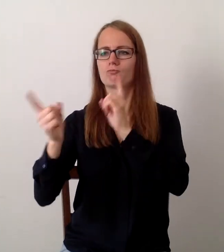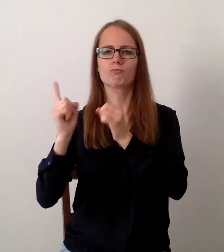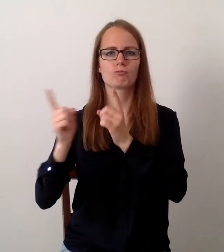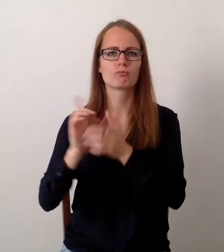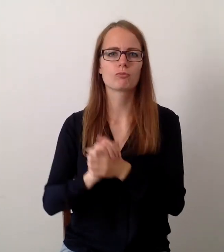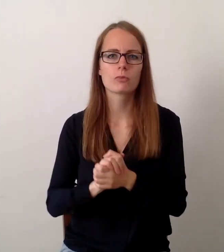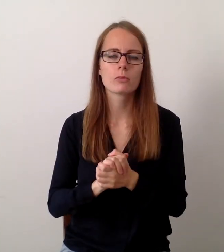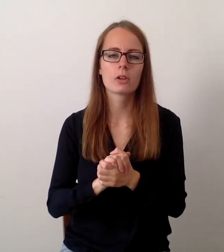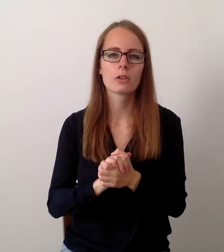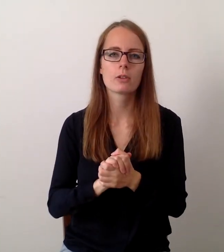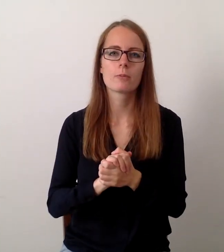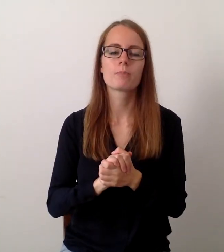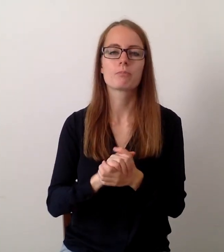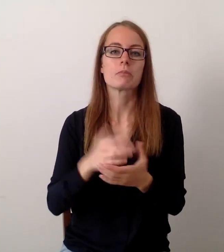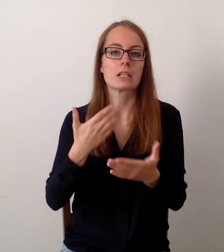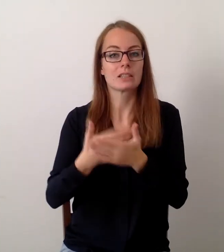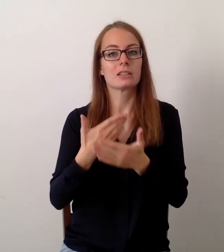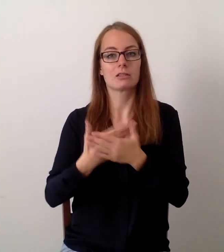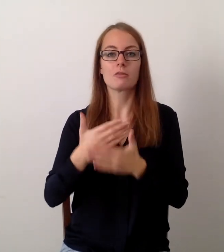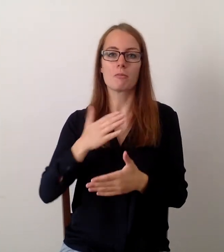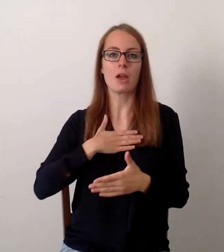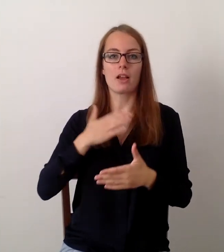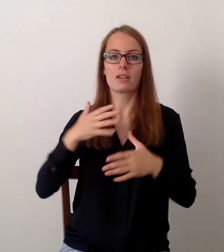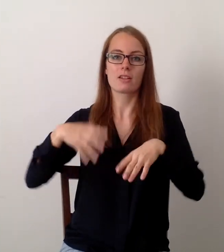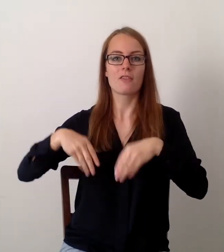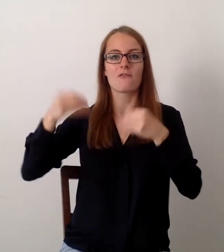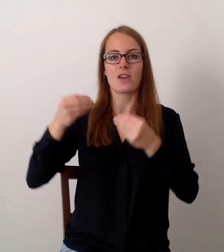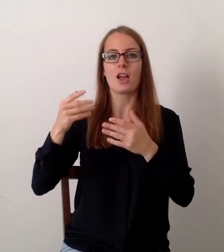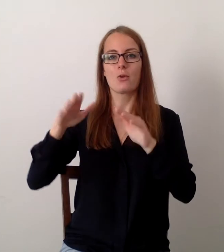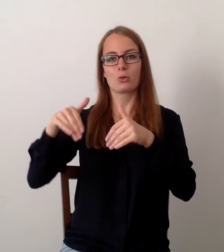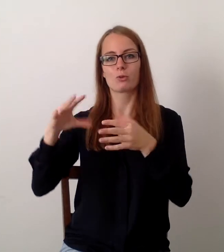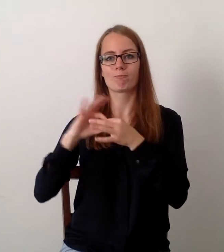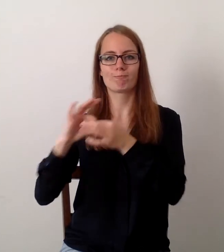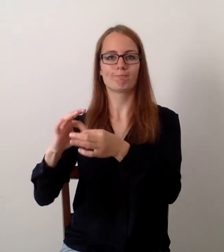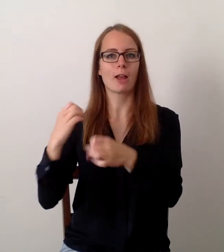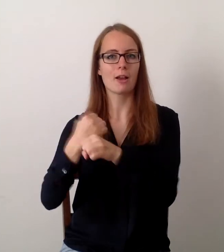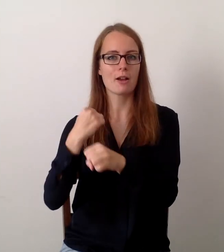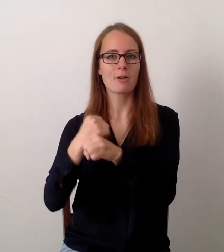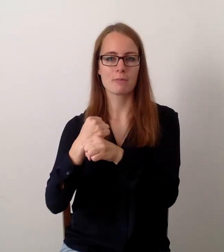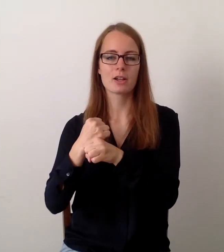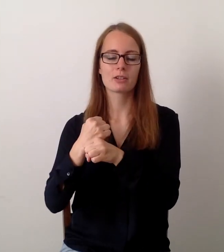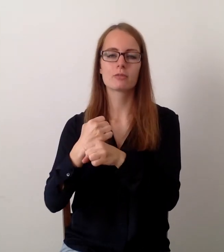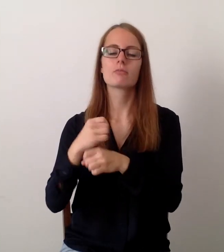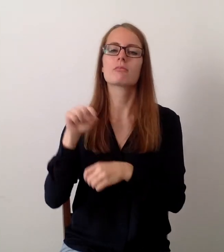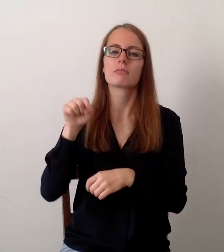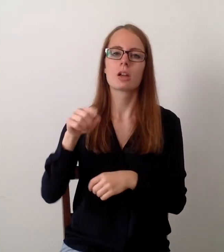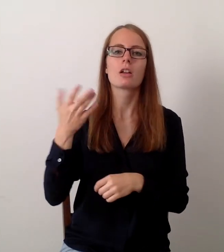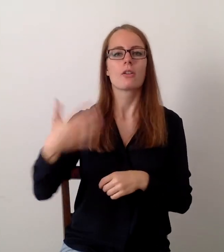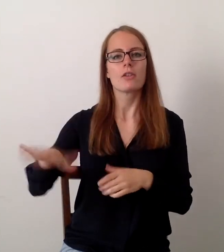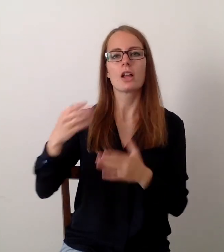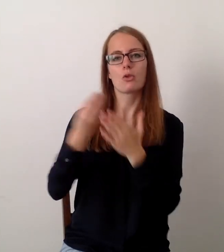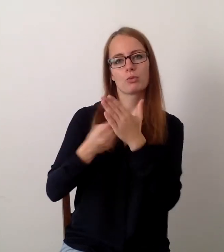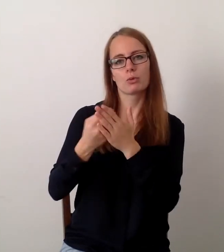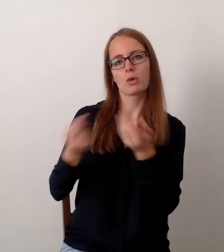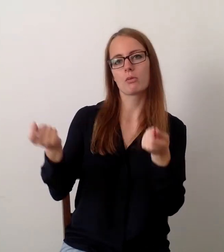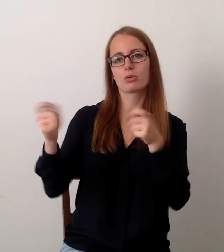damit bin ich auch angefangen. Ich bin auf dem Hundeplatz auch Hundetrainer geworden, nachdem ich in Holland